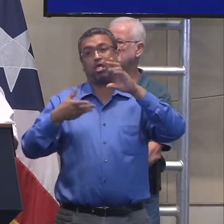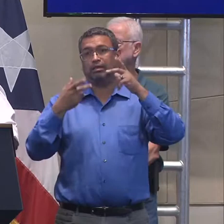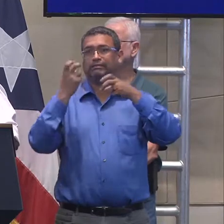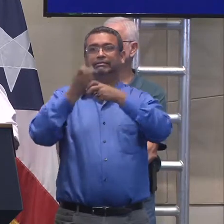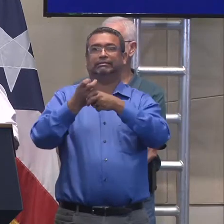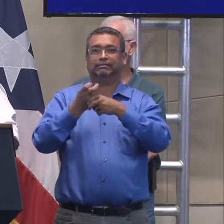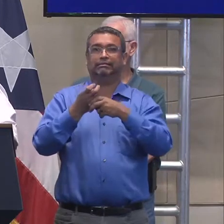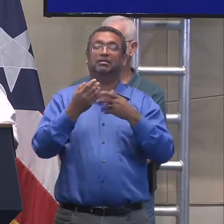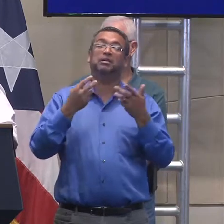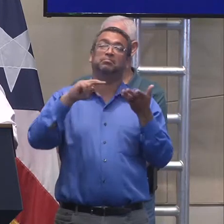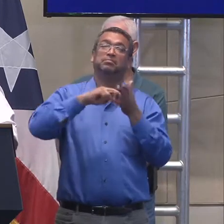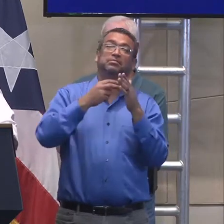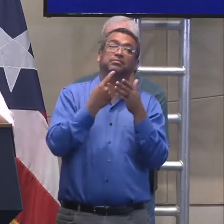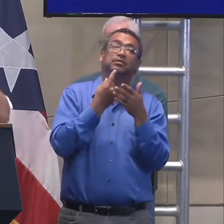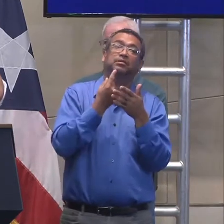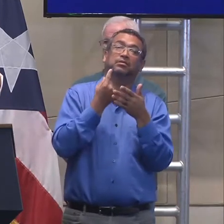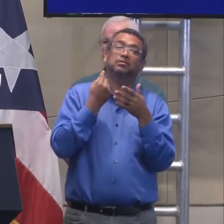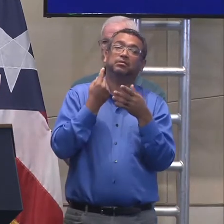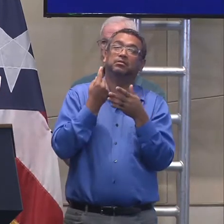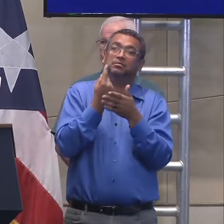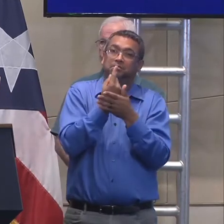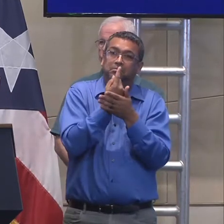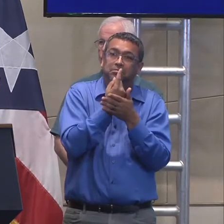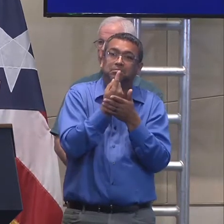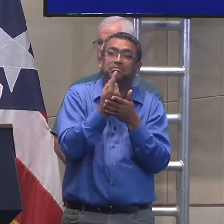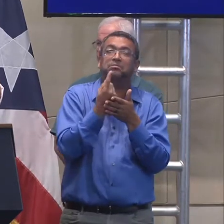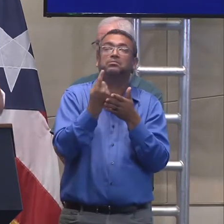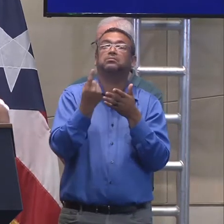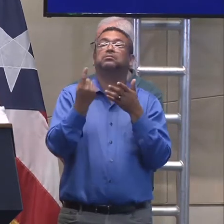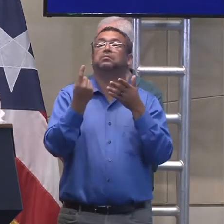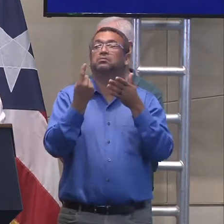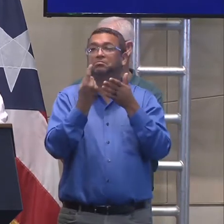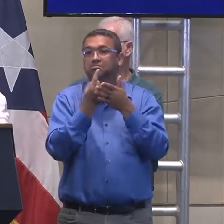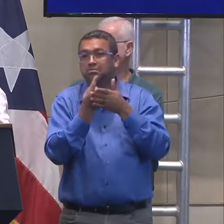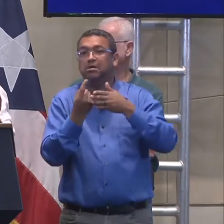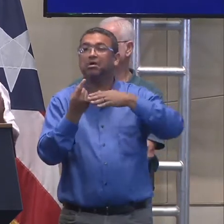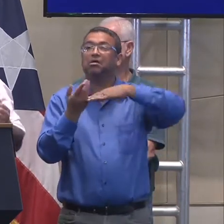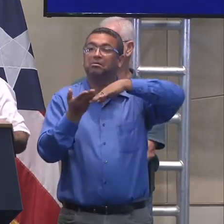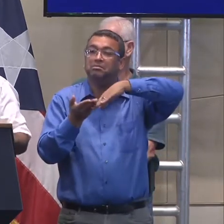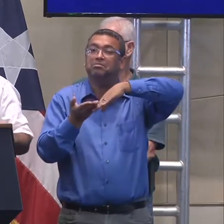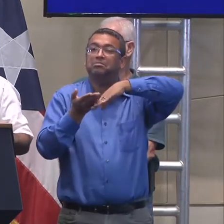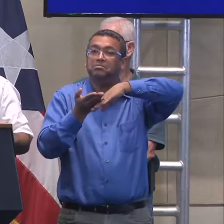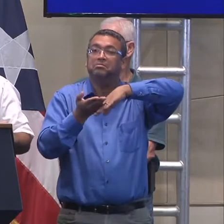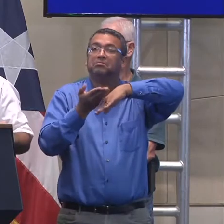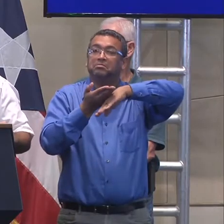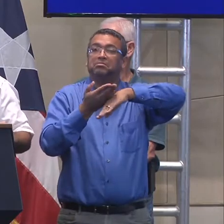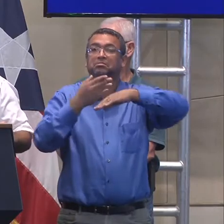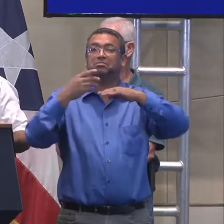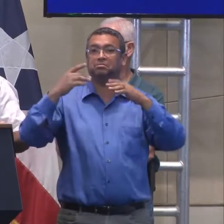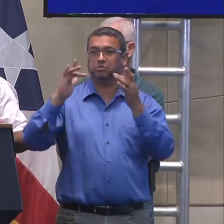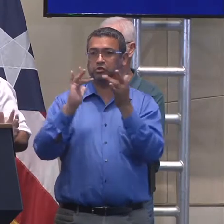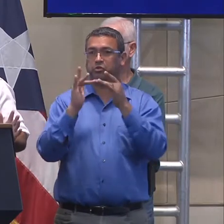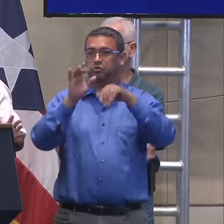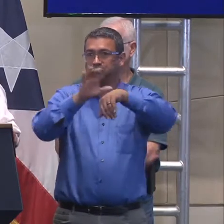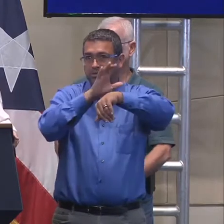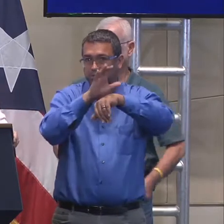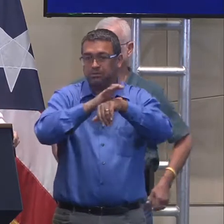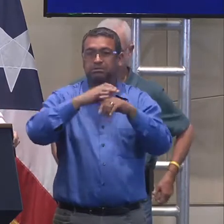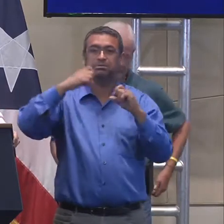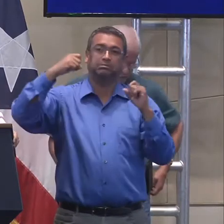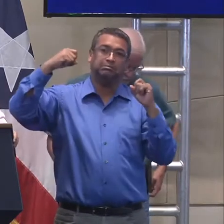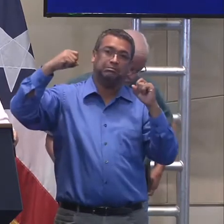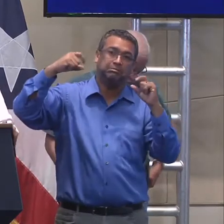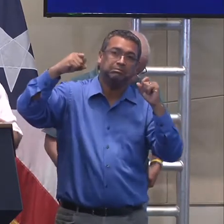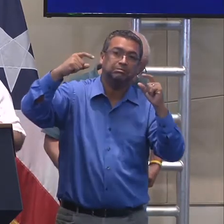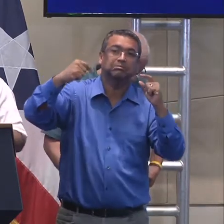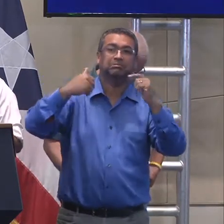como hace una semana, pero estamos hablando de que, eh, todavía no hay internet en algunas áreas. Todavía, ¿verdad?, hay muy, muy poca señal, eh, en